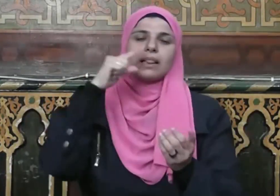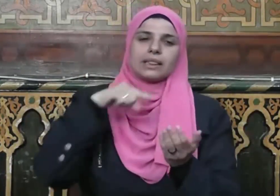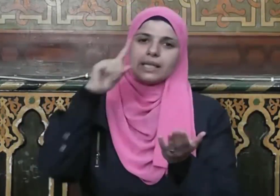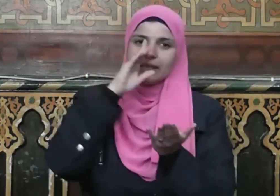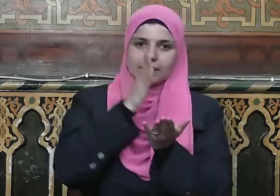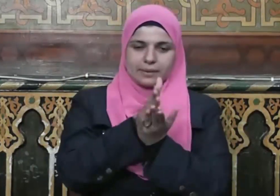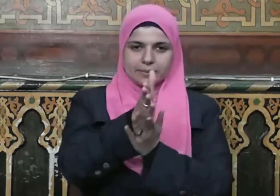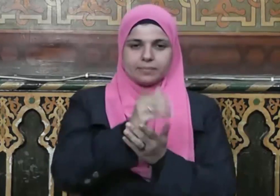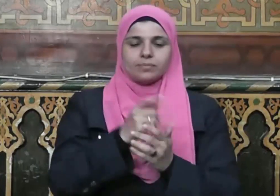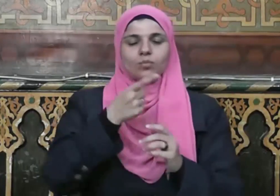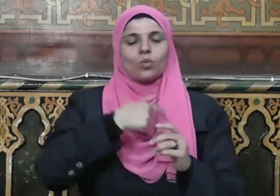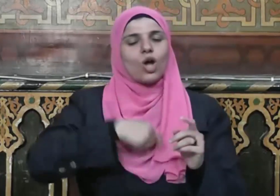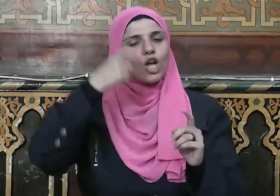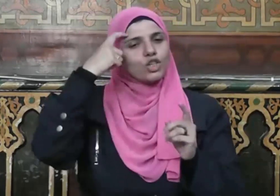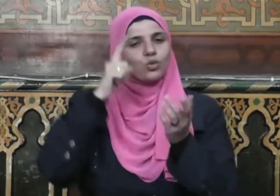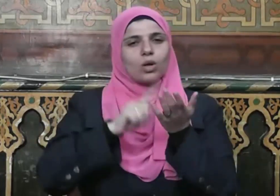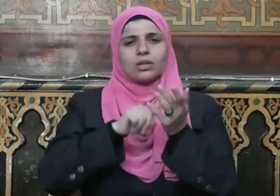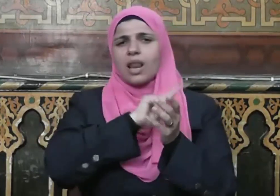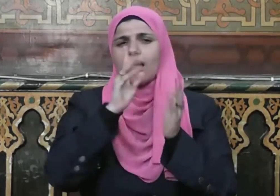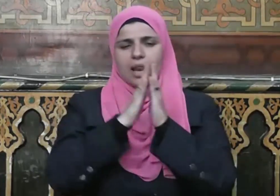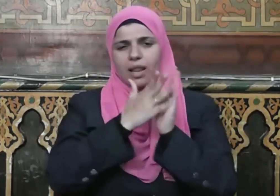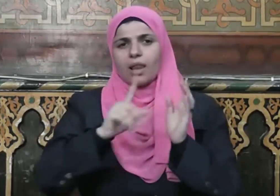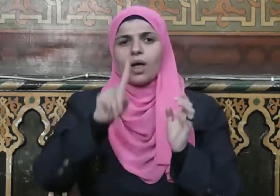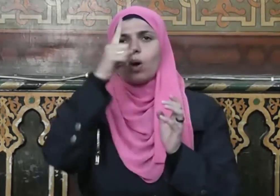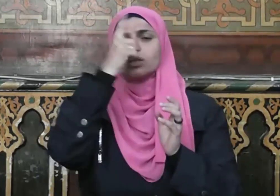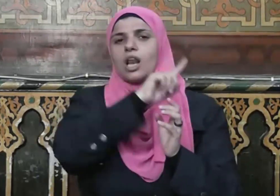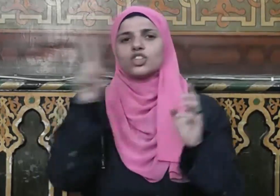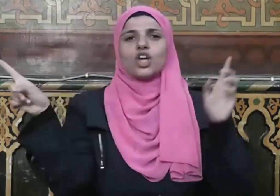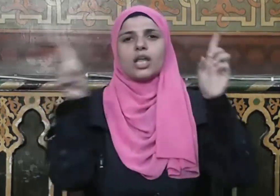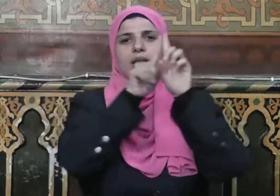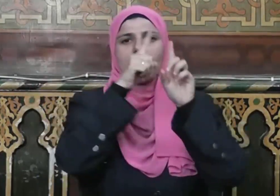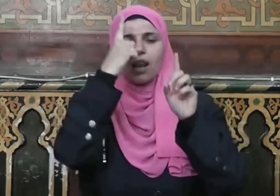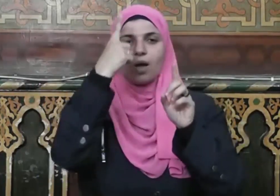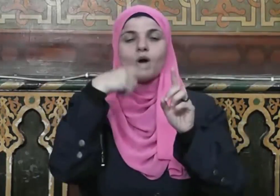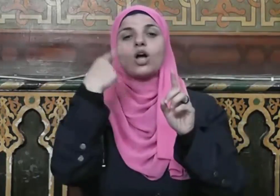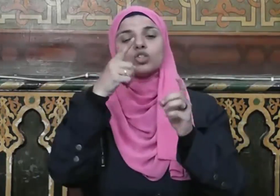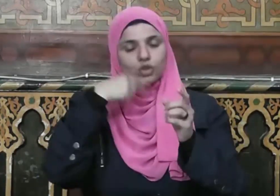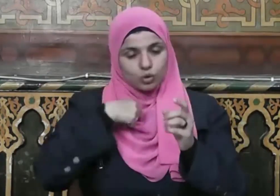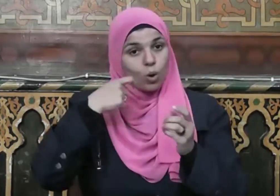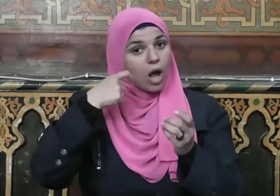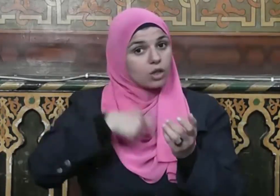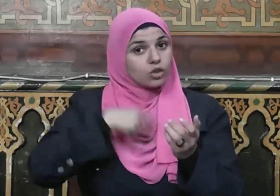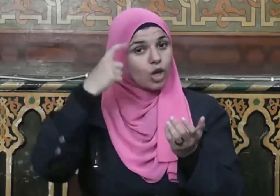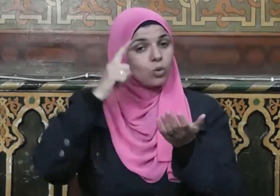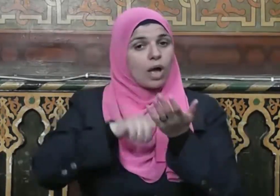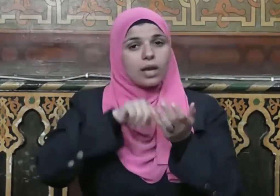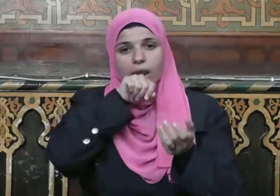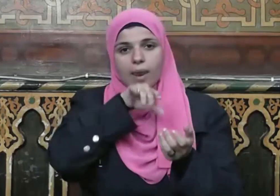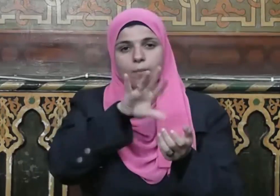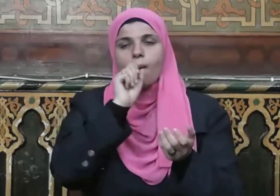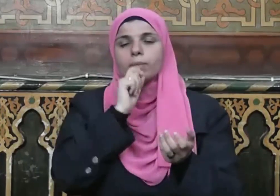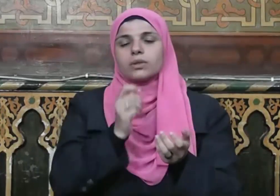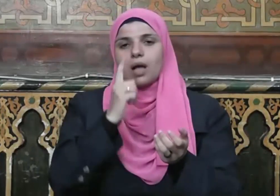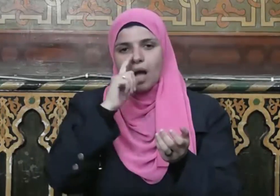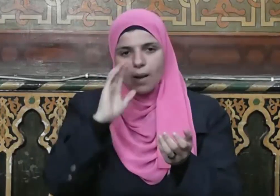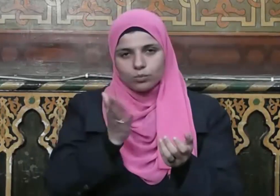الإسلام دينا وأشهد أن لا إله إلا الله وحده لا شريك له وأشهد أن سيدنا ونبينا